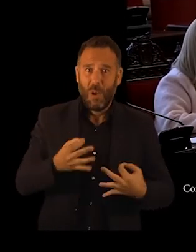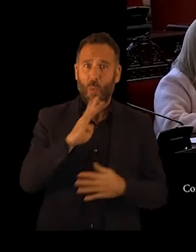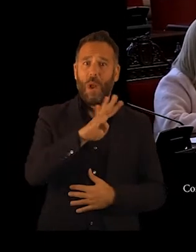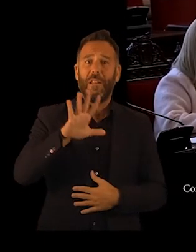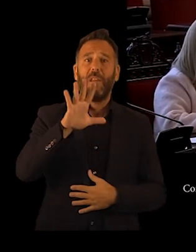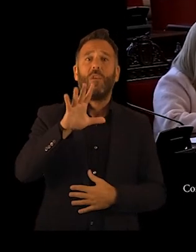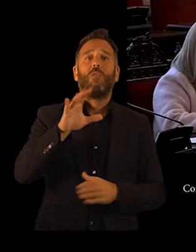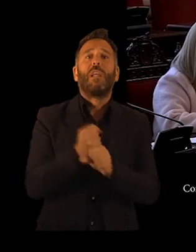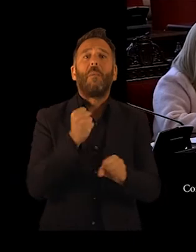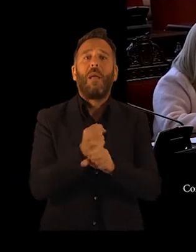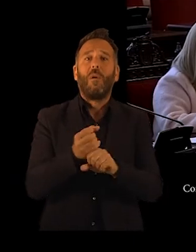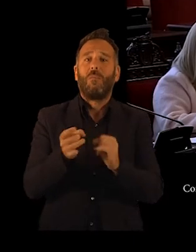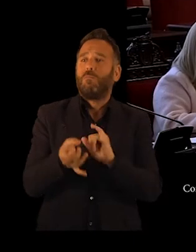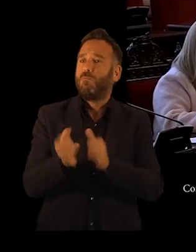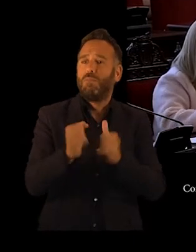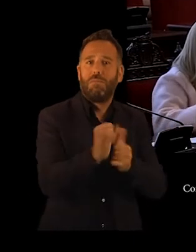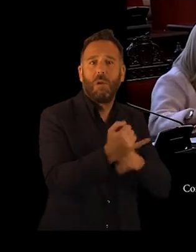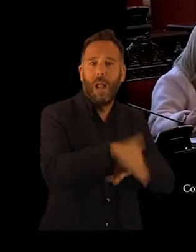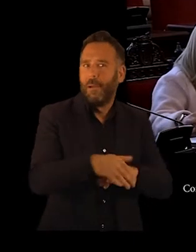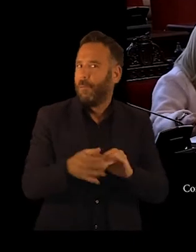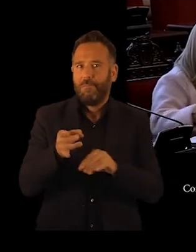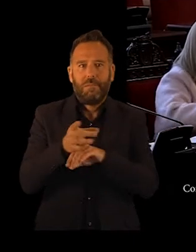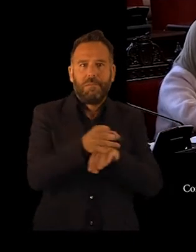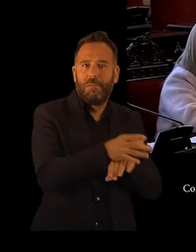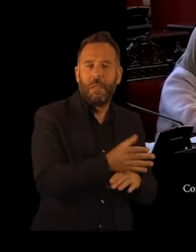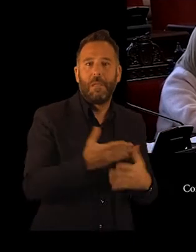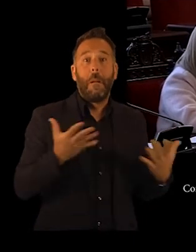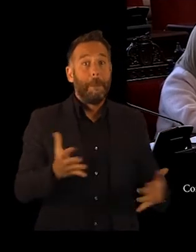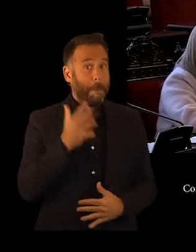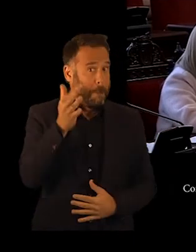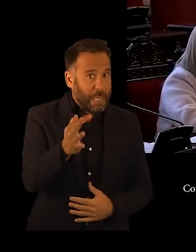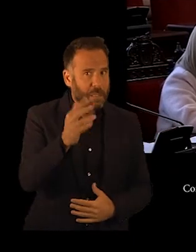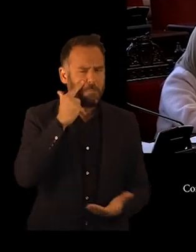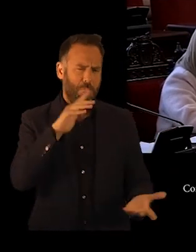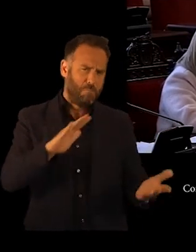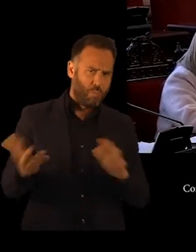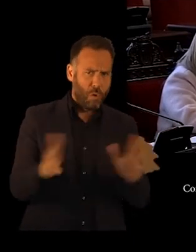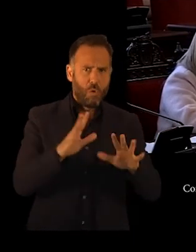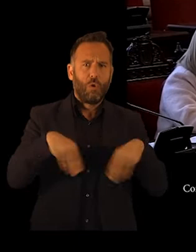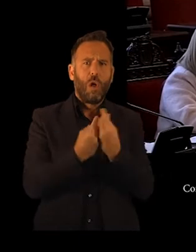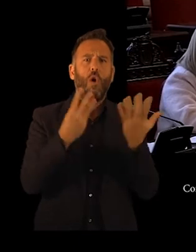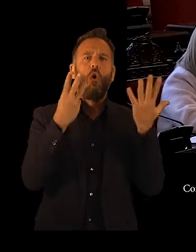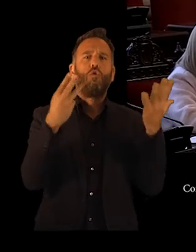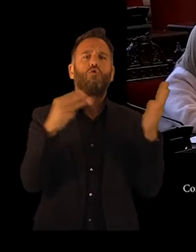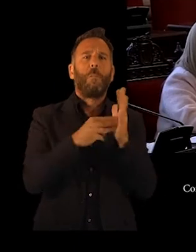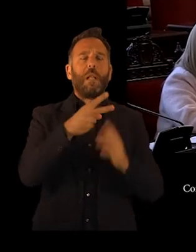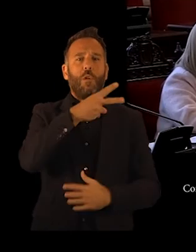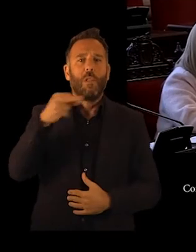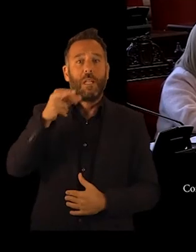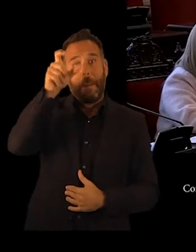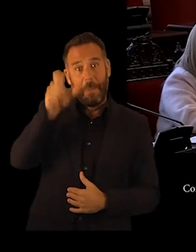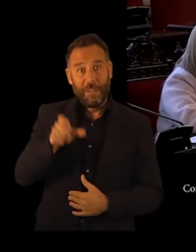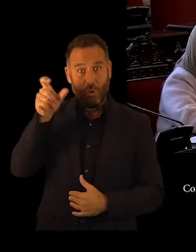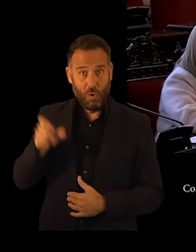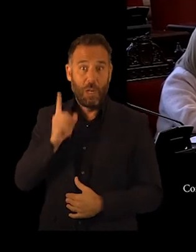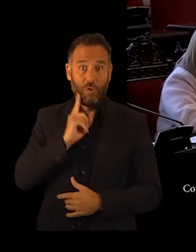trabajadores de lengua de signo. Y si tenemos en cuenta que calculamos que 8.200 personas sordas de toda